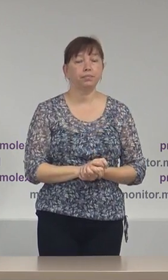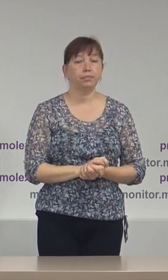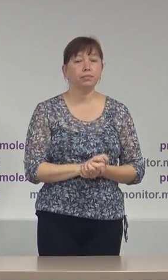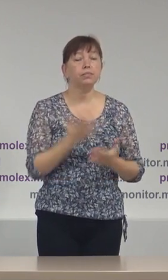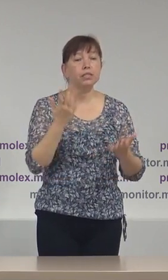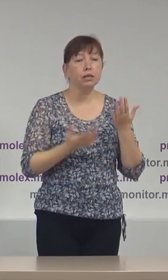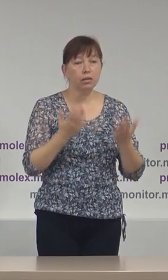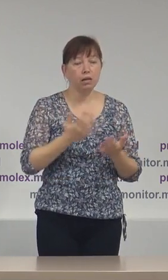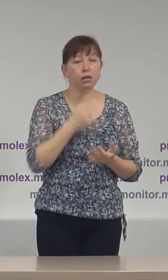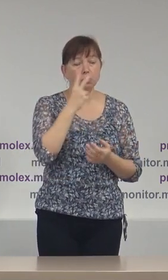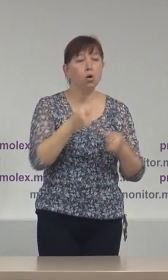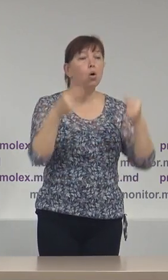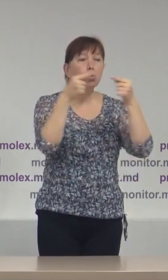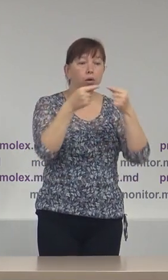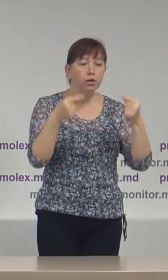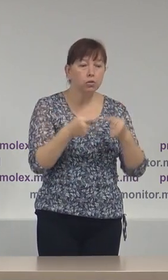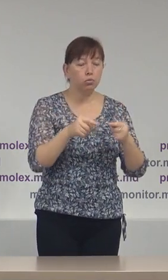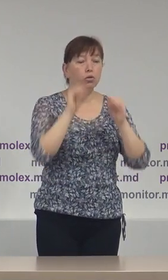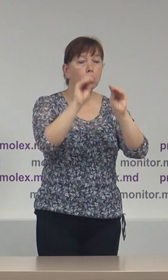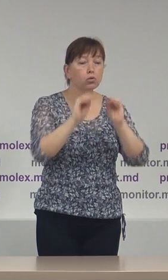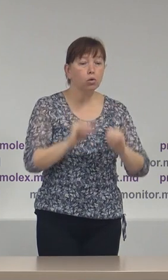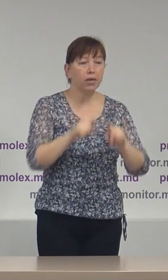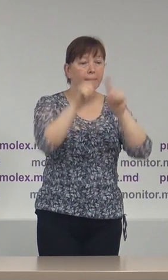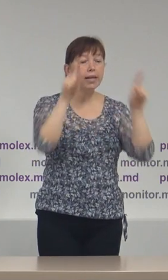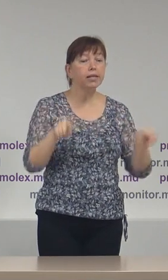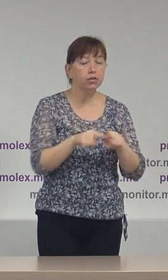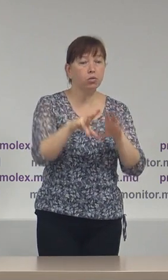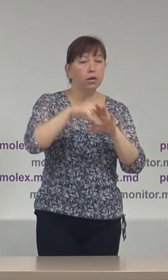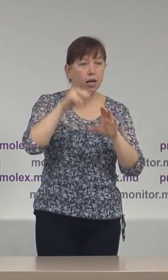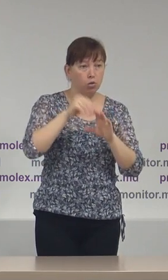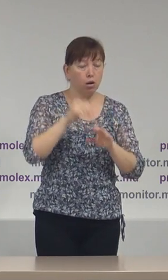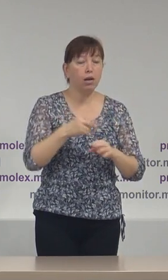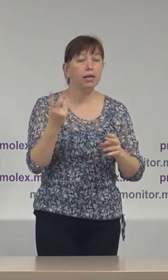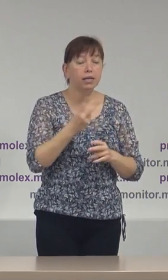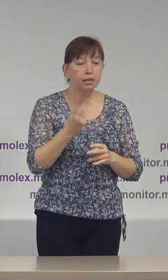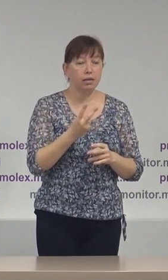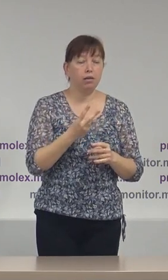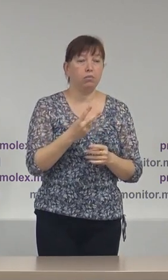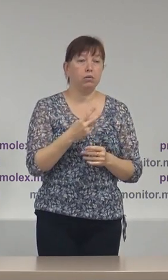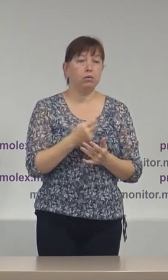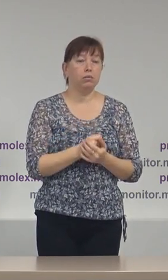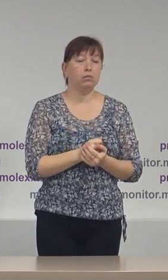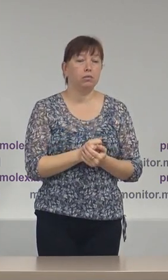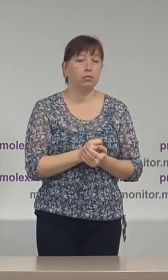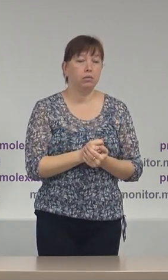Dacă să ne uităm la corectitudine a întocmirii listelor electorale, trebuie să atragem atenție la faptul că